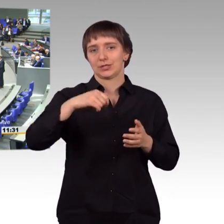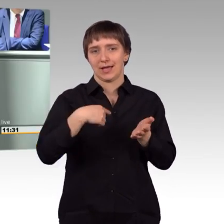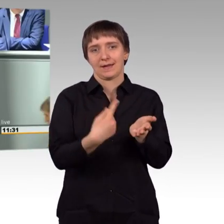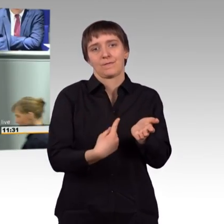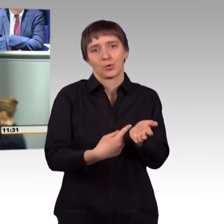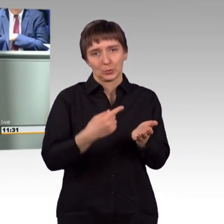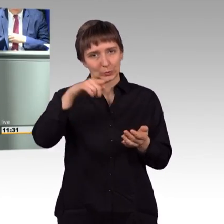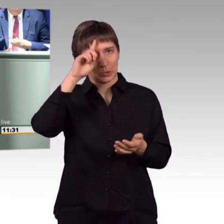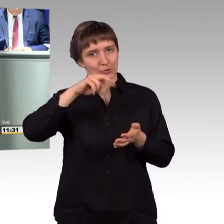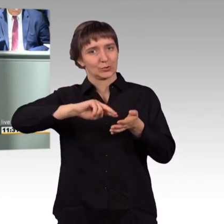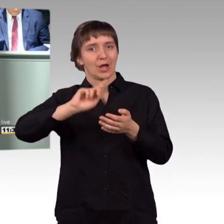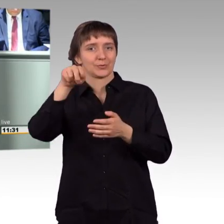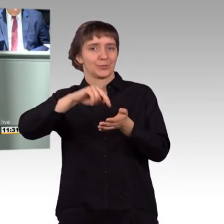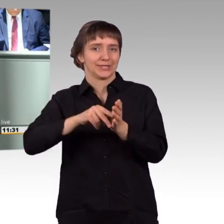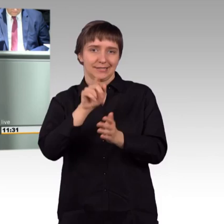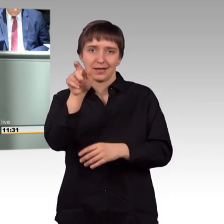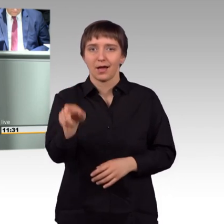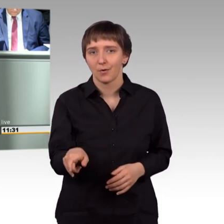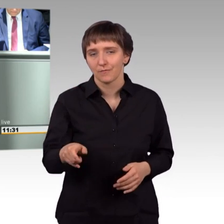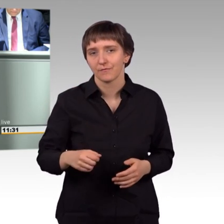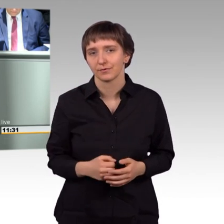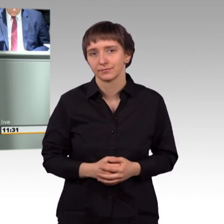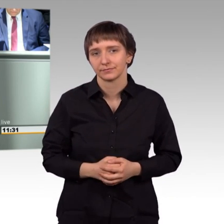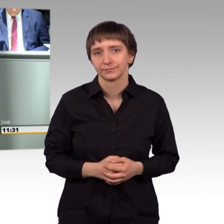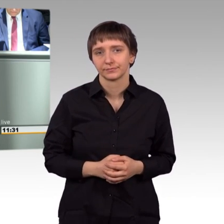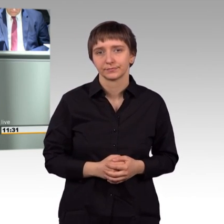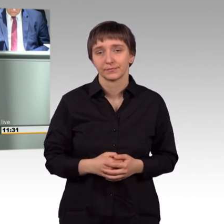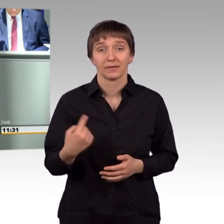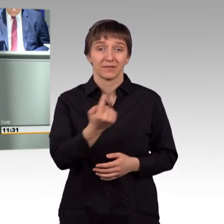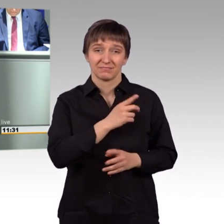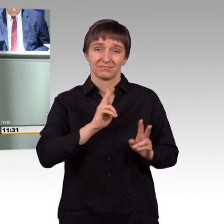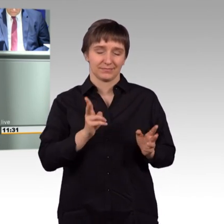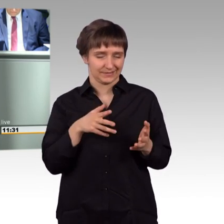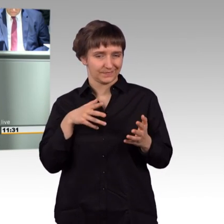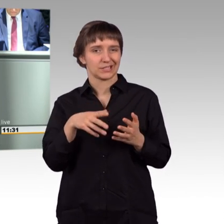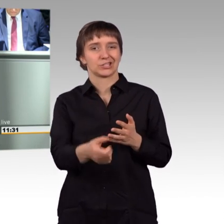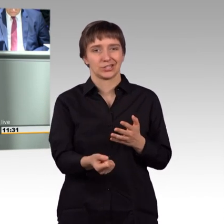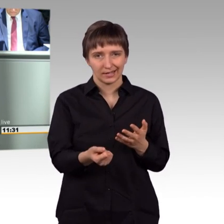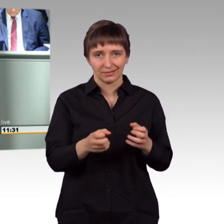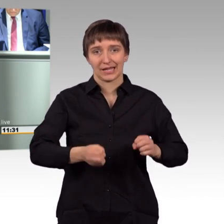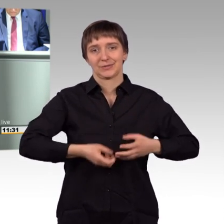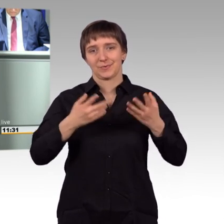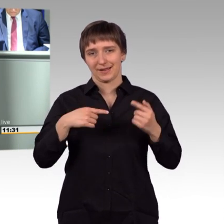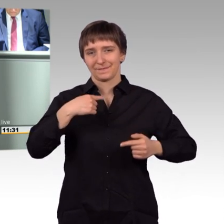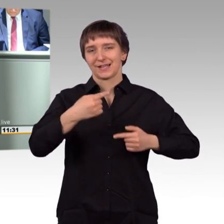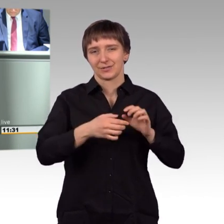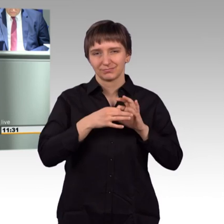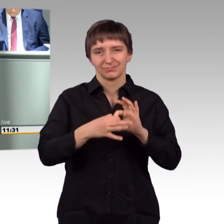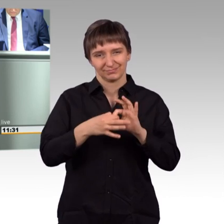Außenpolitik stellt. Wir müssen aber feststellen, gerade mit Blick auf die aktuellen Entwicklungen, dass die deutsche Außenpolitik